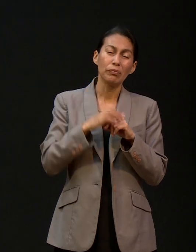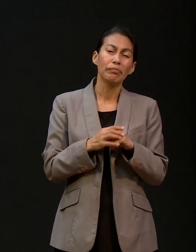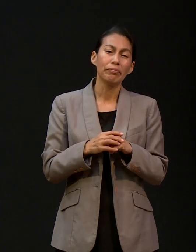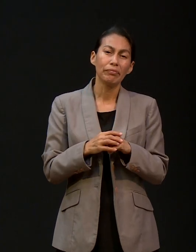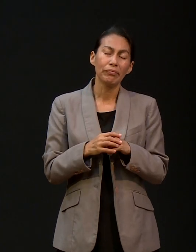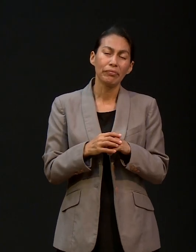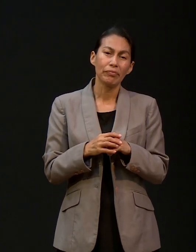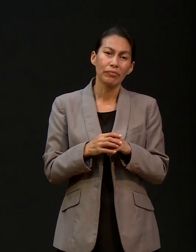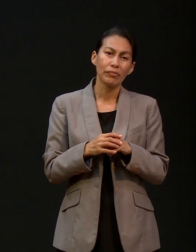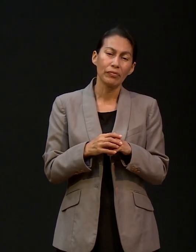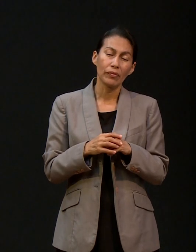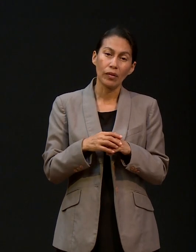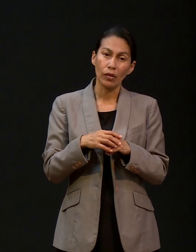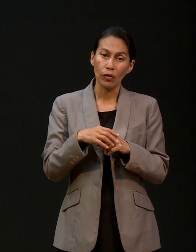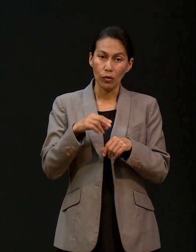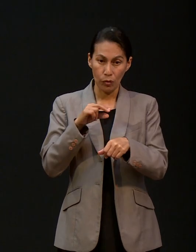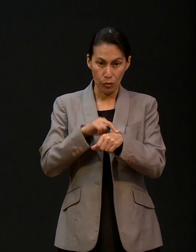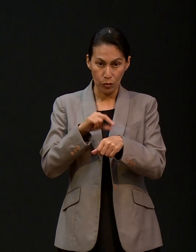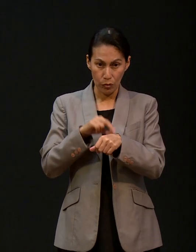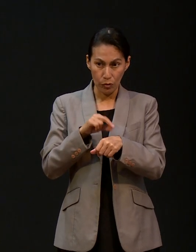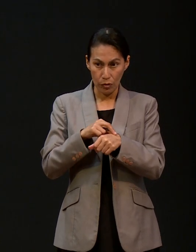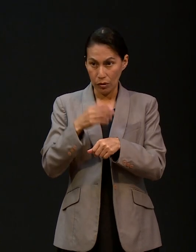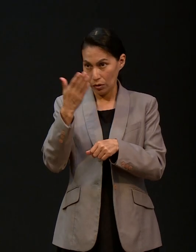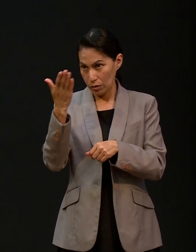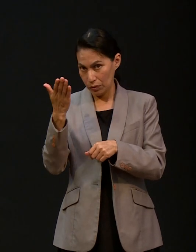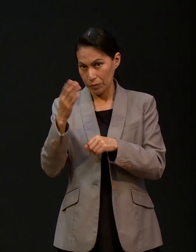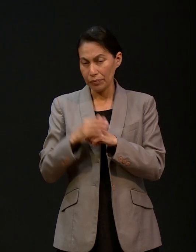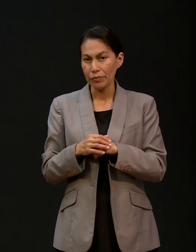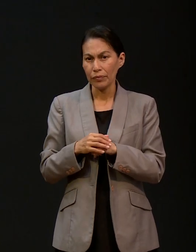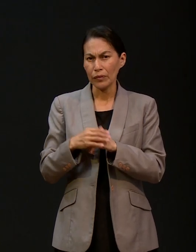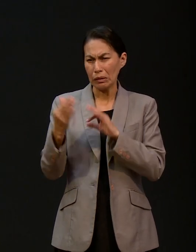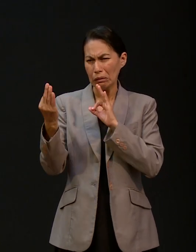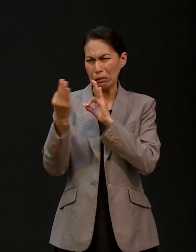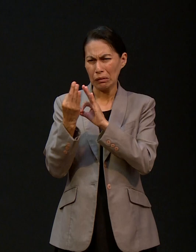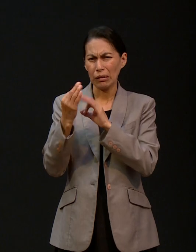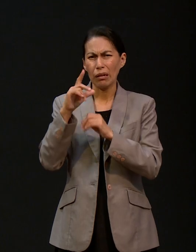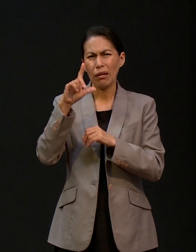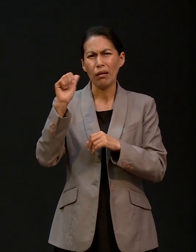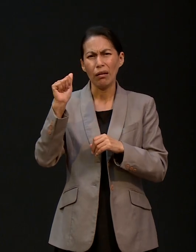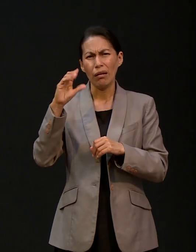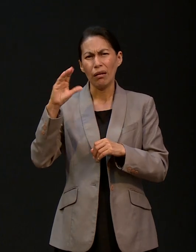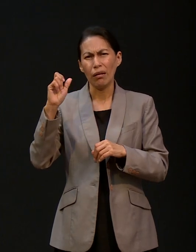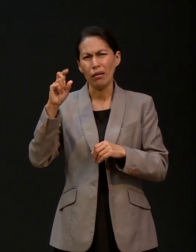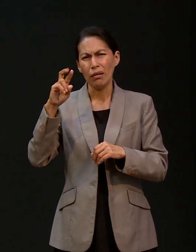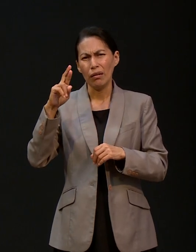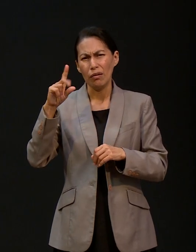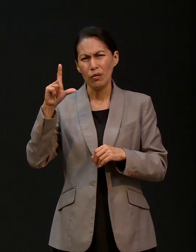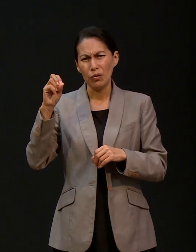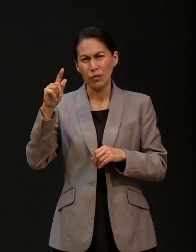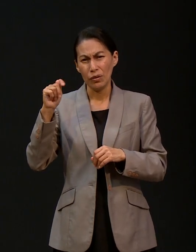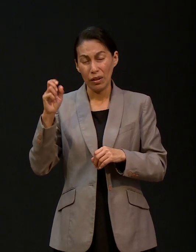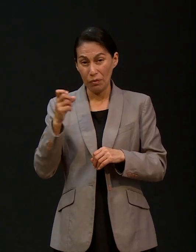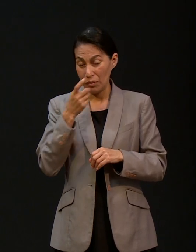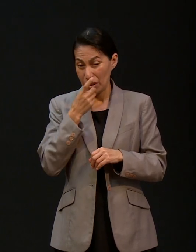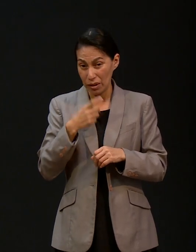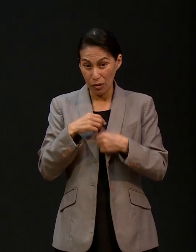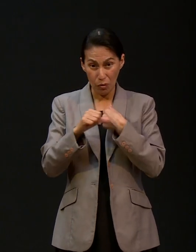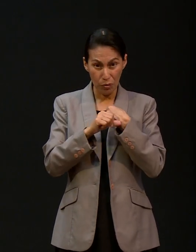nos dicen los médicos aquí, verdad, en el hospital, nuestro hospital aquí en la Carlota, nos dicen, la única es operación. Así es que fuimos